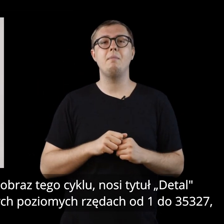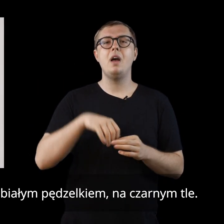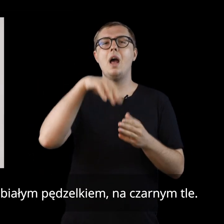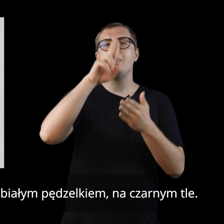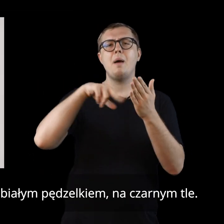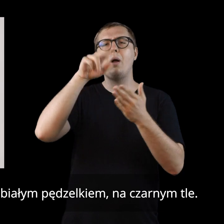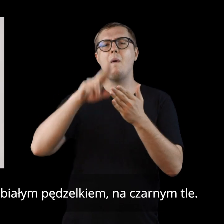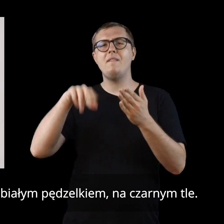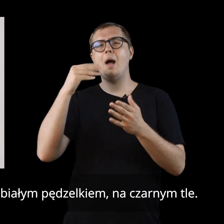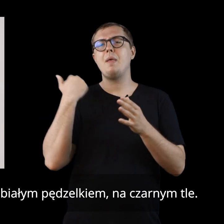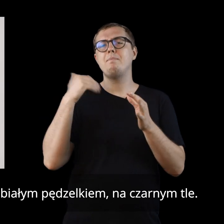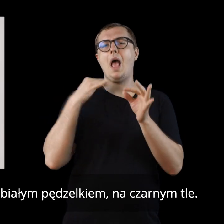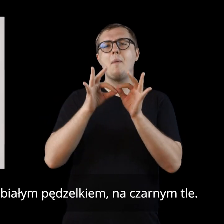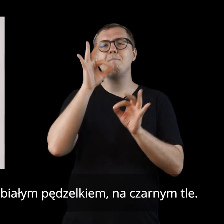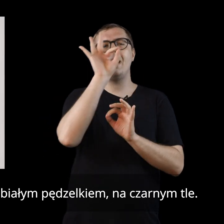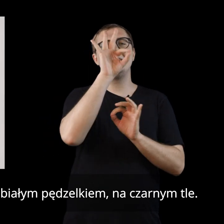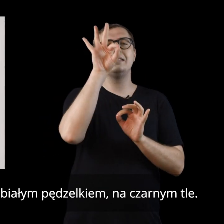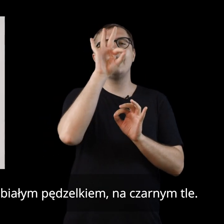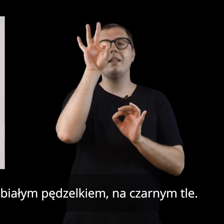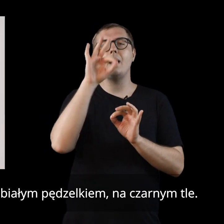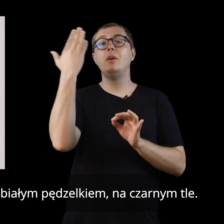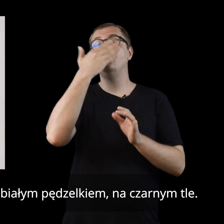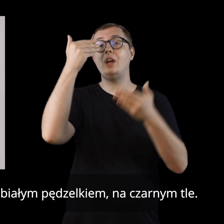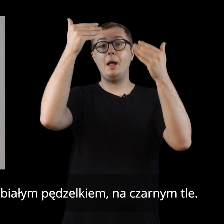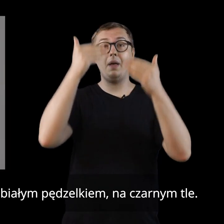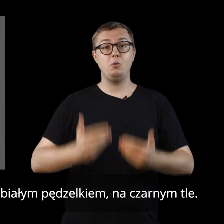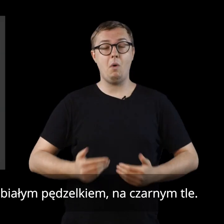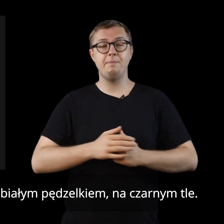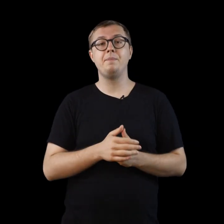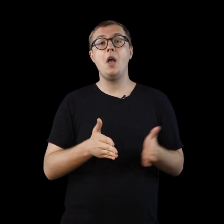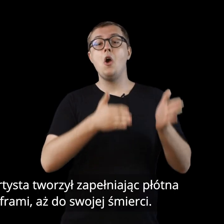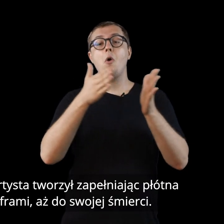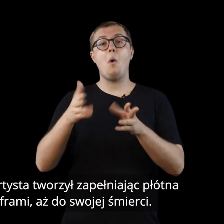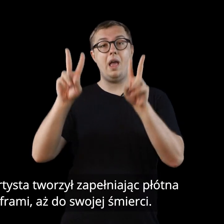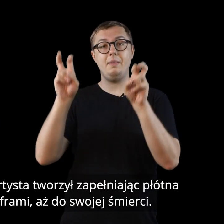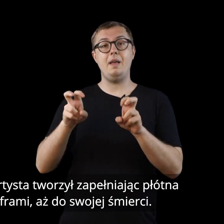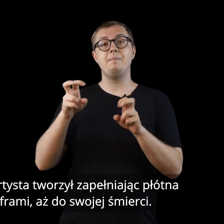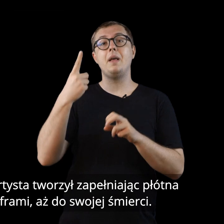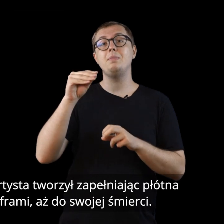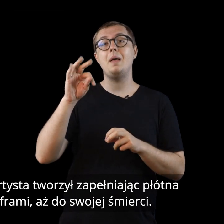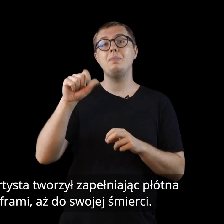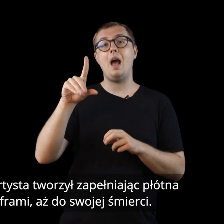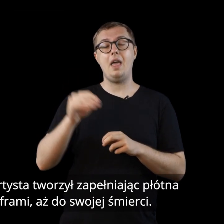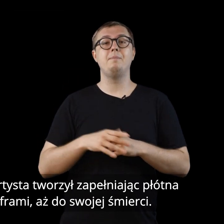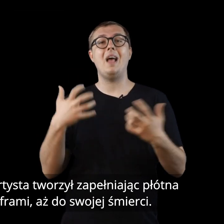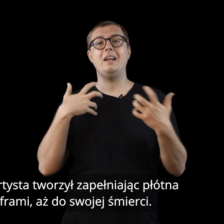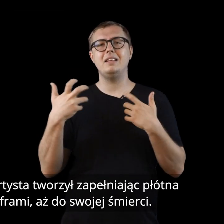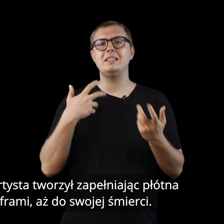namalowane cienkim białym pędzelkiem na czarnym tle. Kolejne detale artysta tworzył